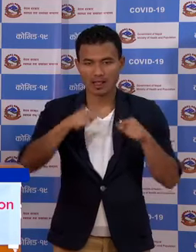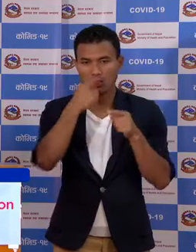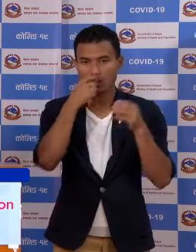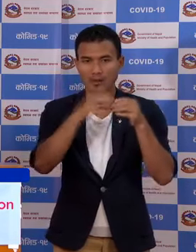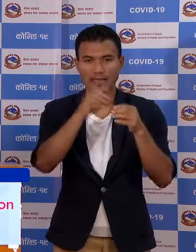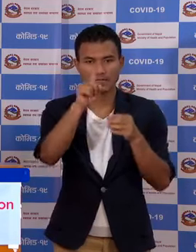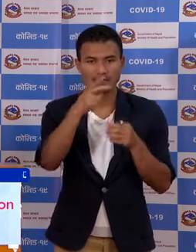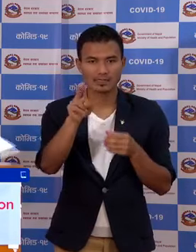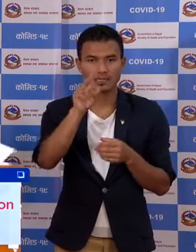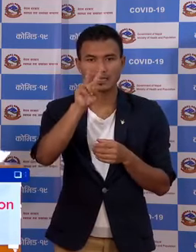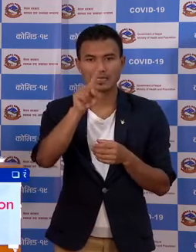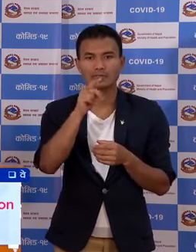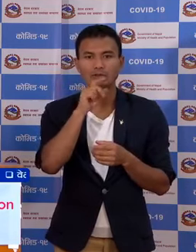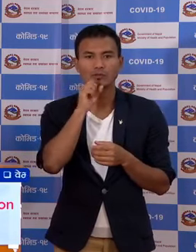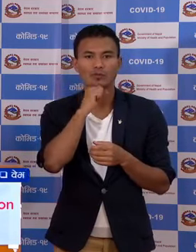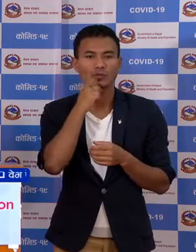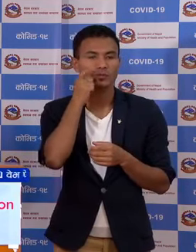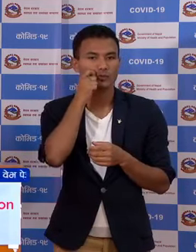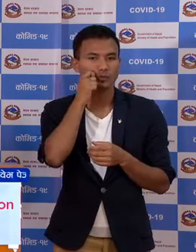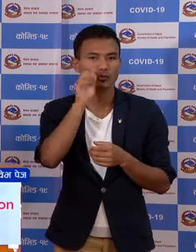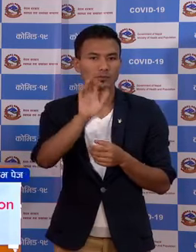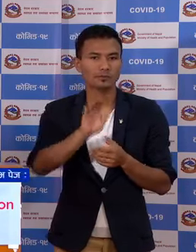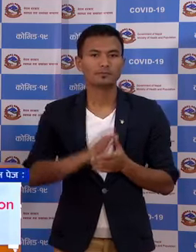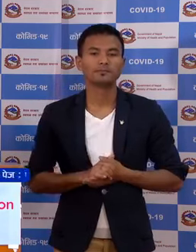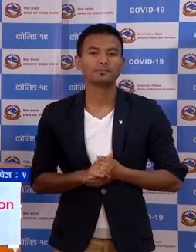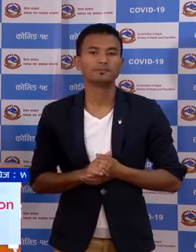जना 21 वर्सको पूरू सुनुँचू